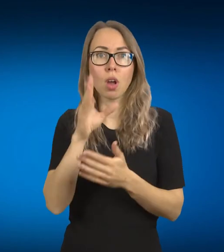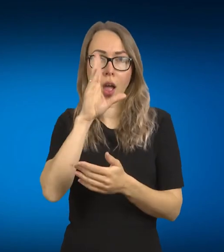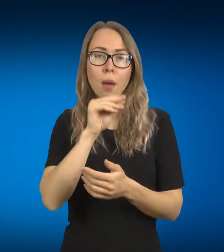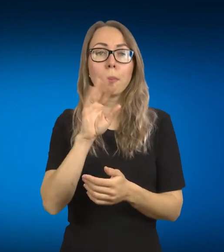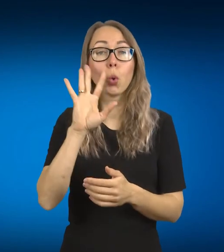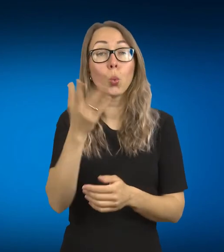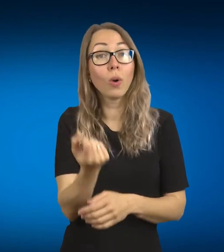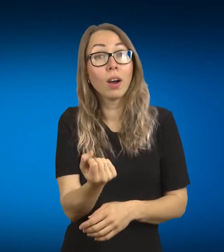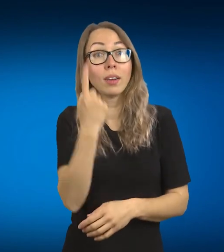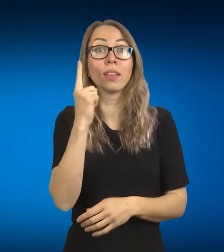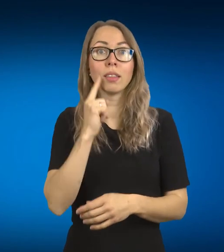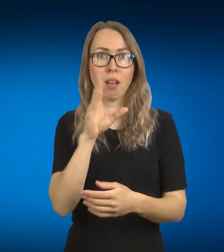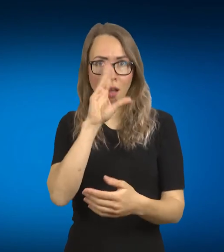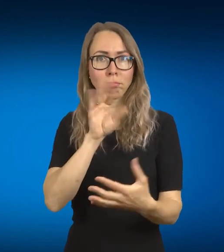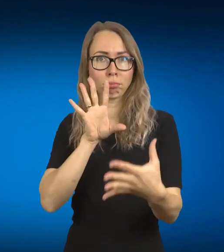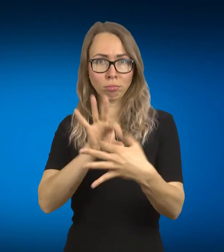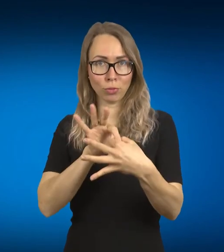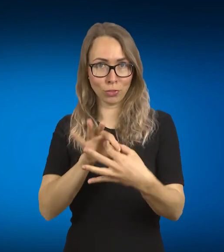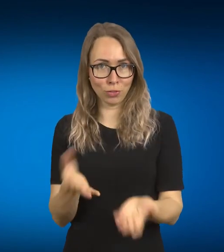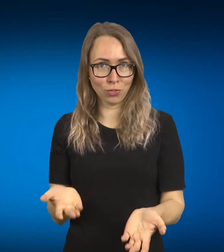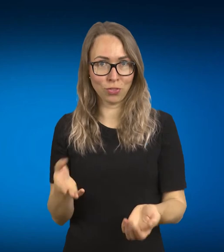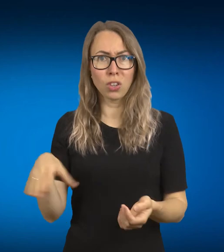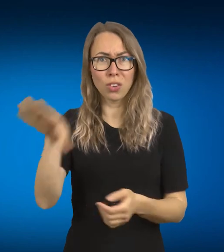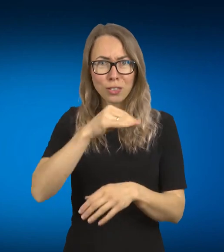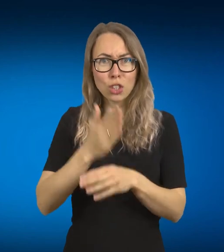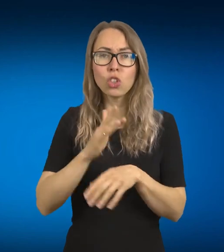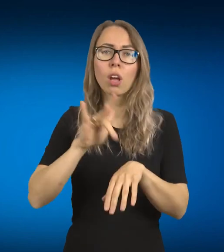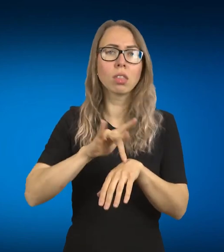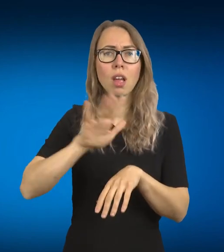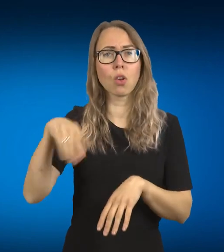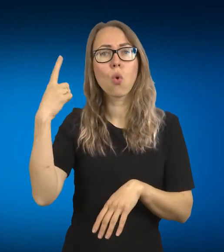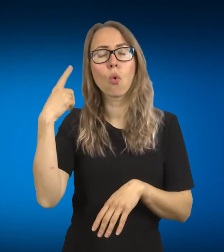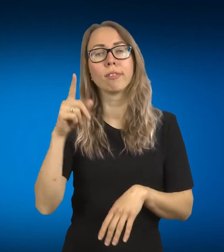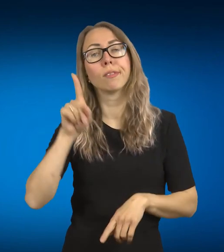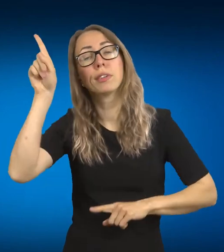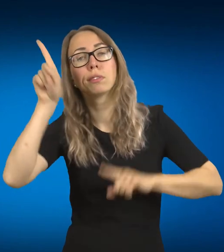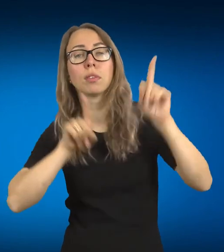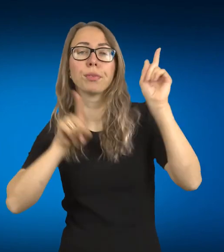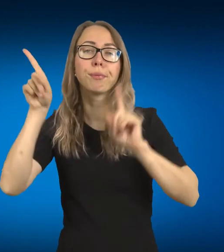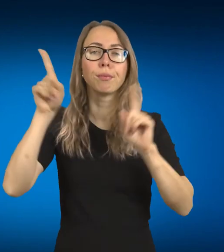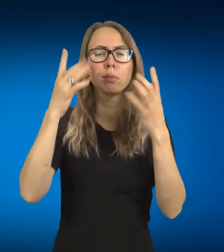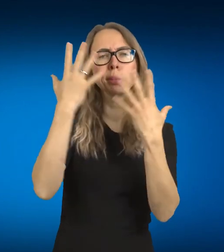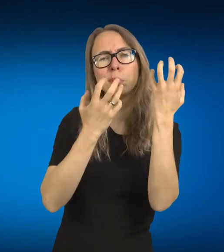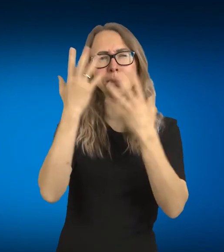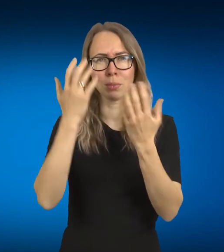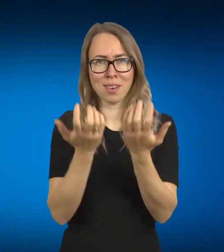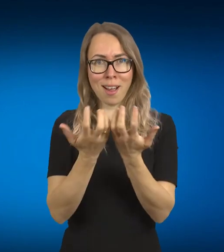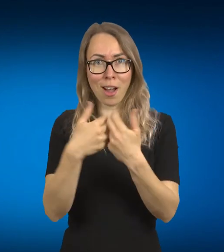gestų, ir mimikos, ir yra ir tų sutartinių tokių... Vat, ko aš šiaip negalima daryti gestų,